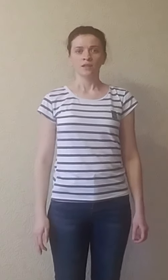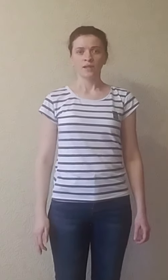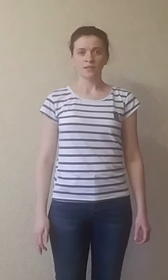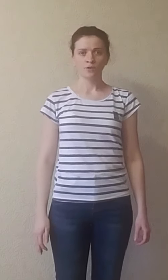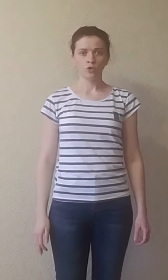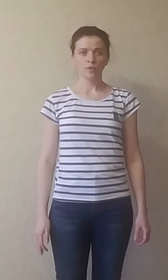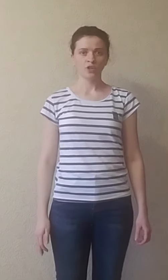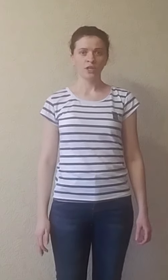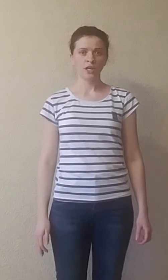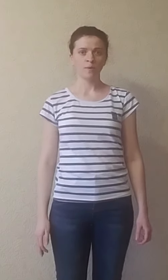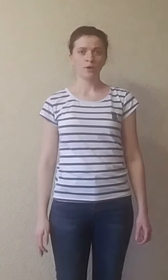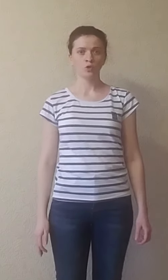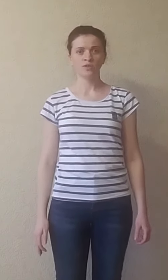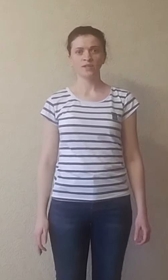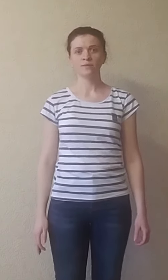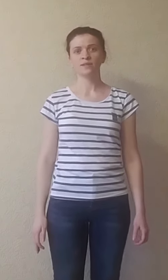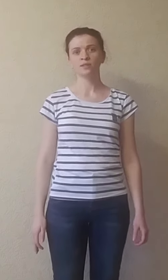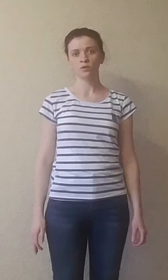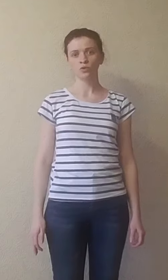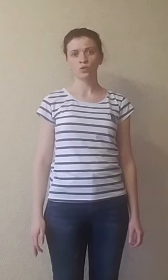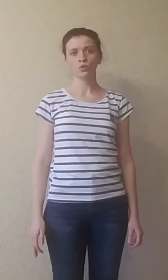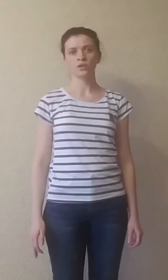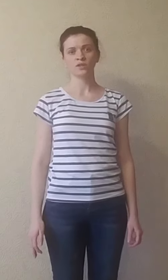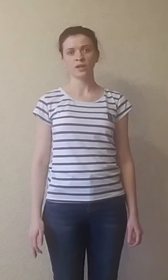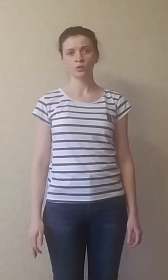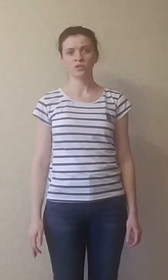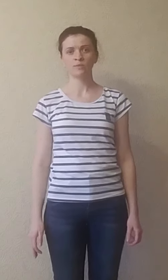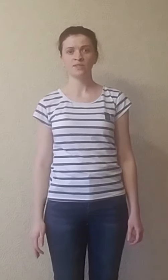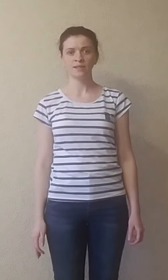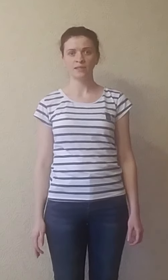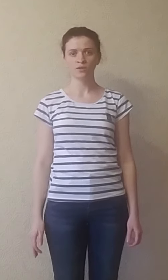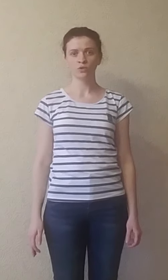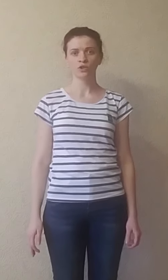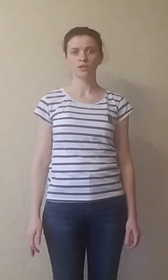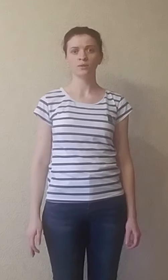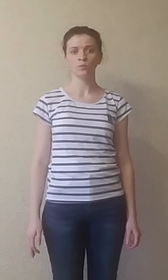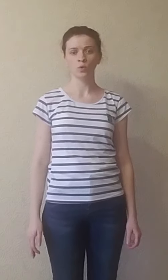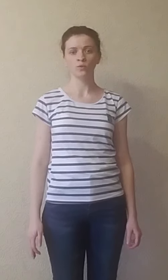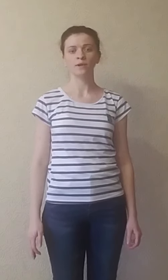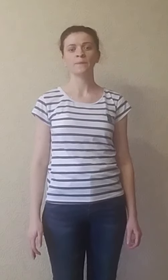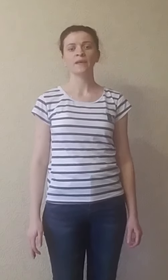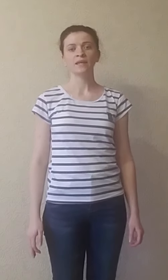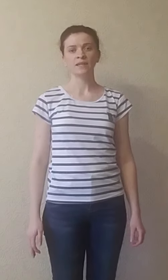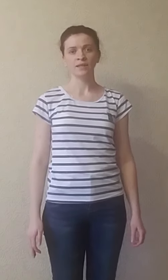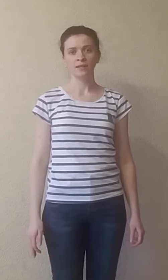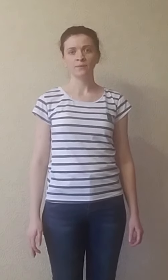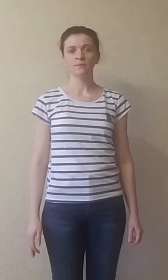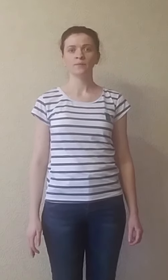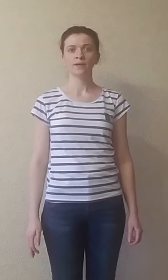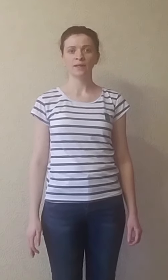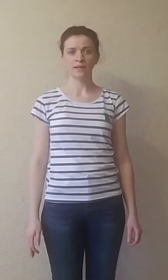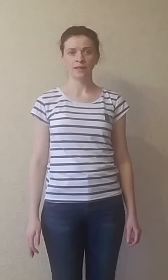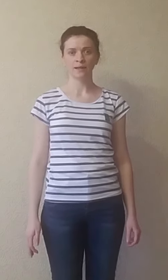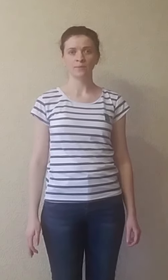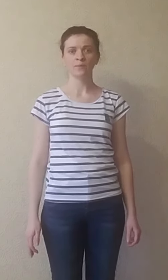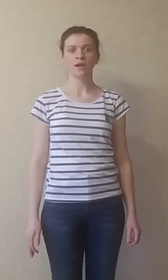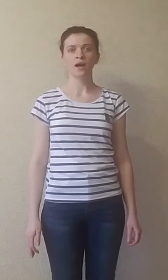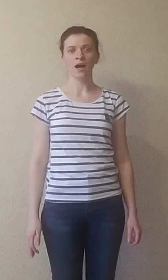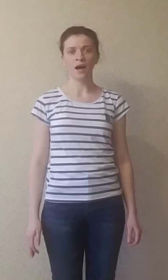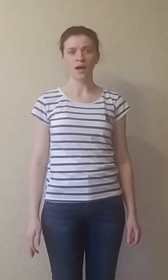Для следующего упражнения я попрошу взять вас ручку и тетрадку и записать следующие буквы. И, Э, А,